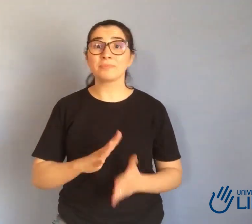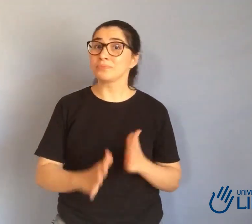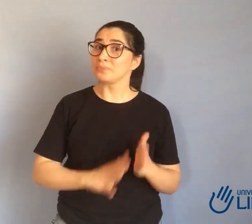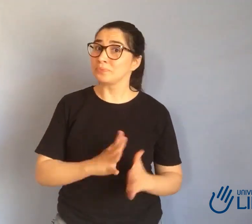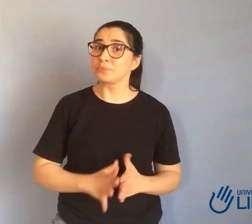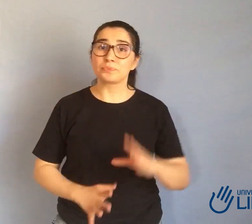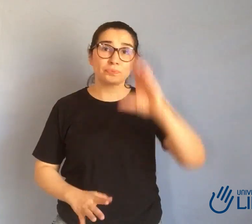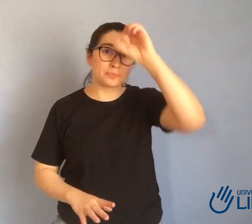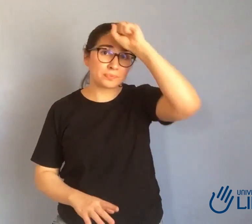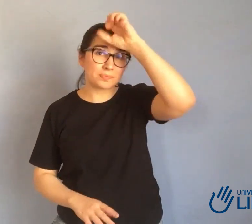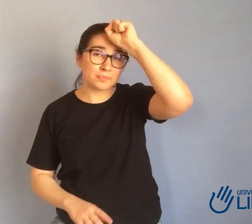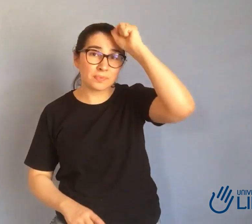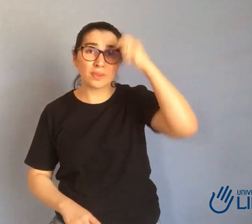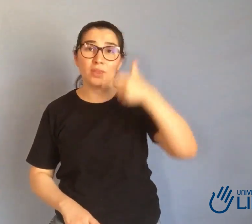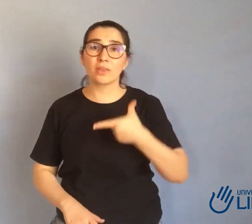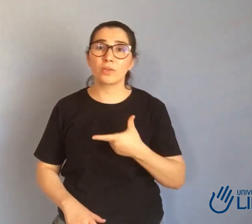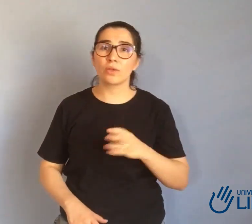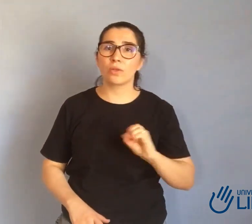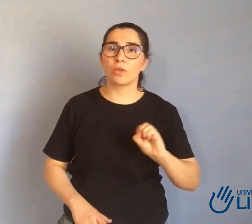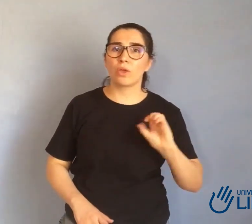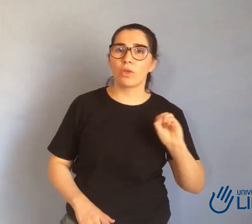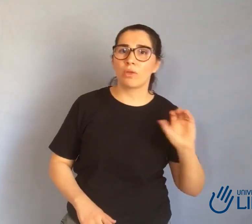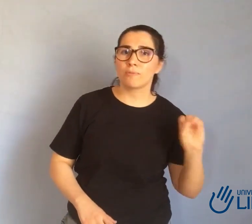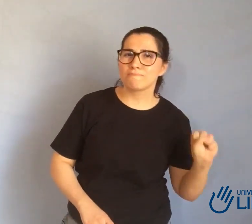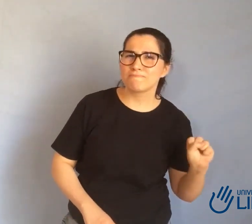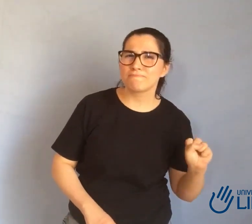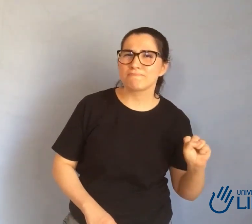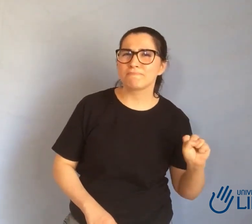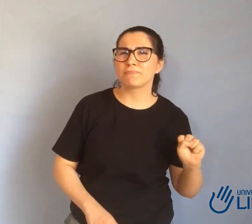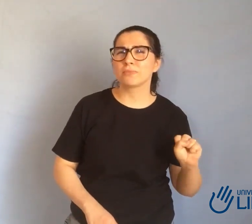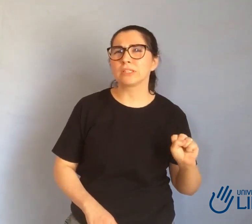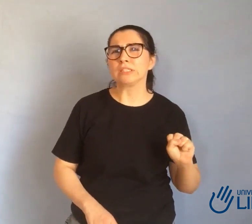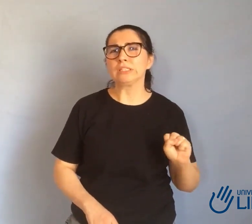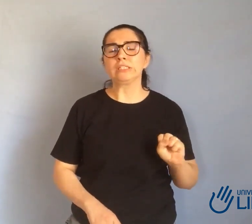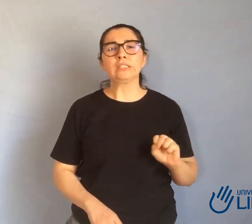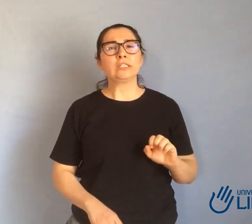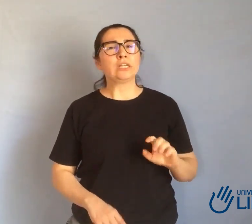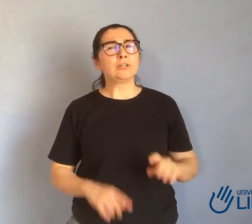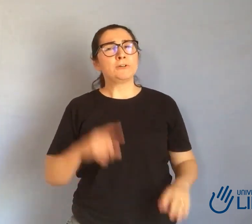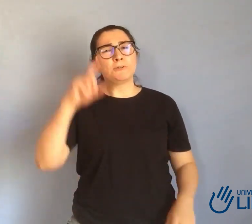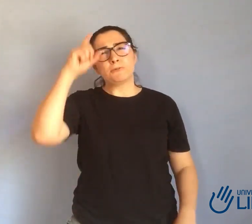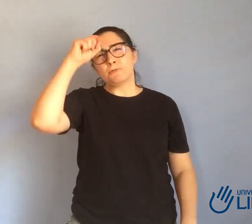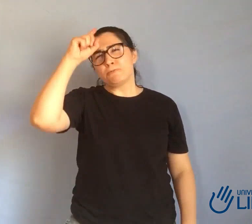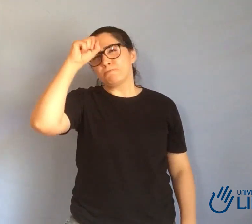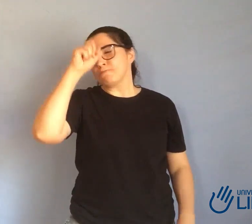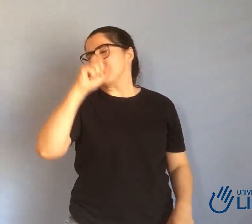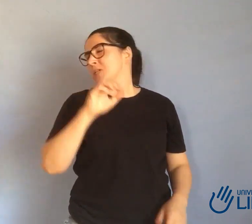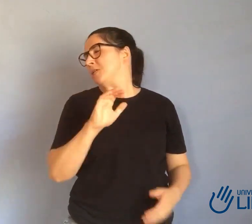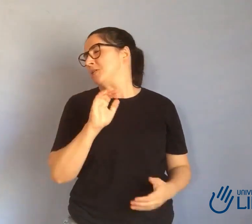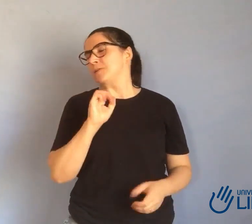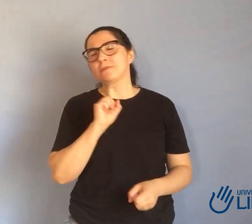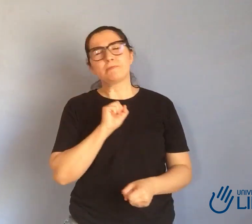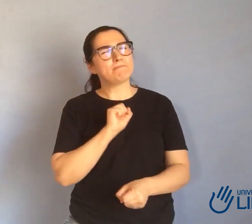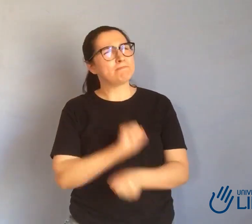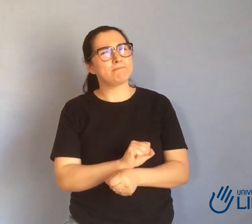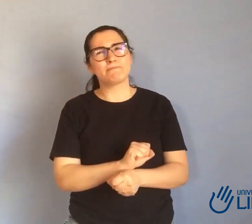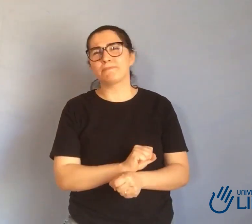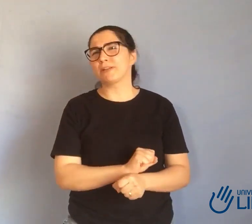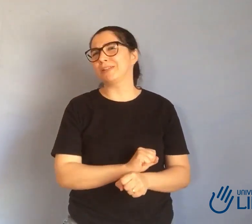é Edline e eu comecei a aprender a Libras no ano de 2008 e foi algo